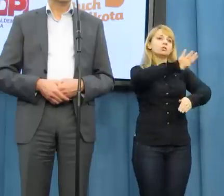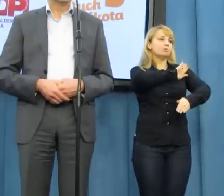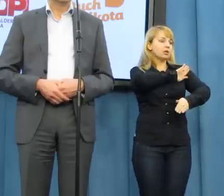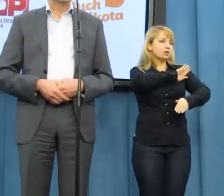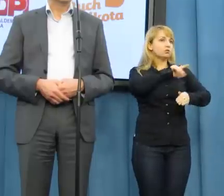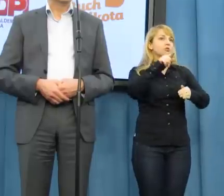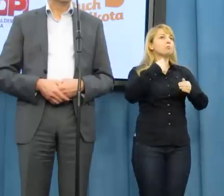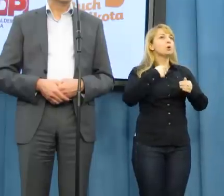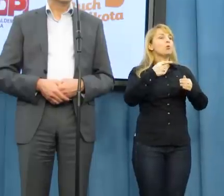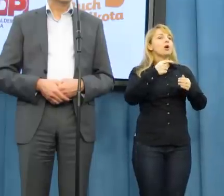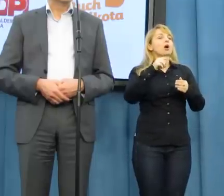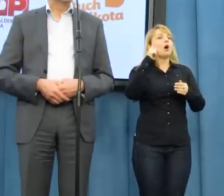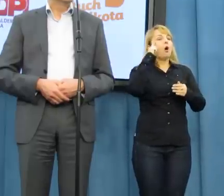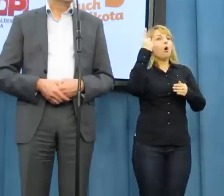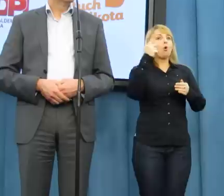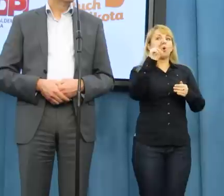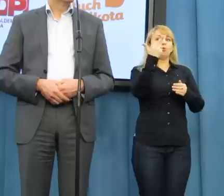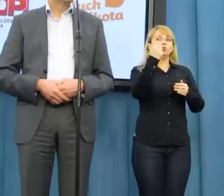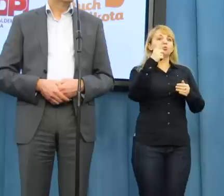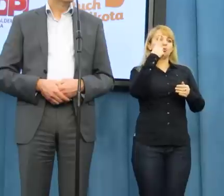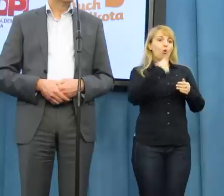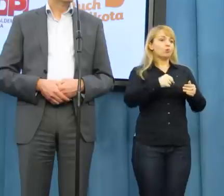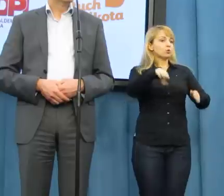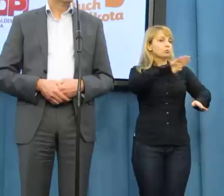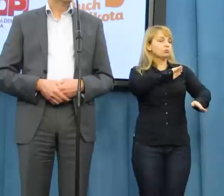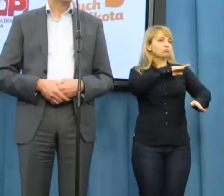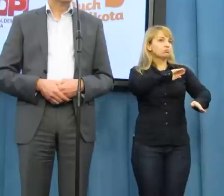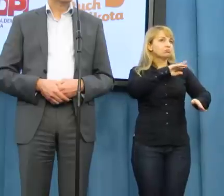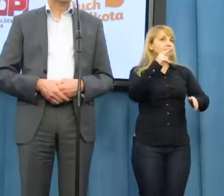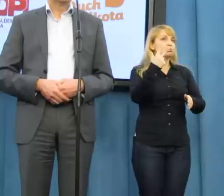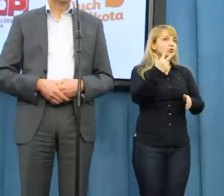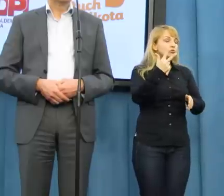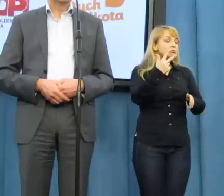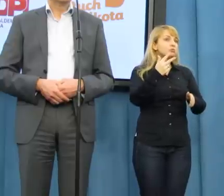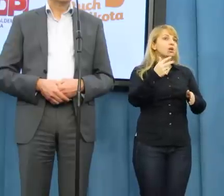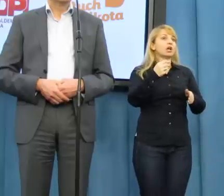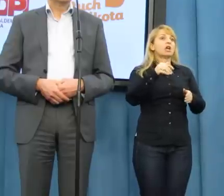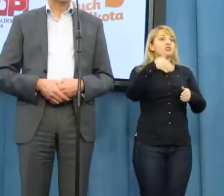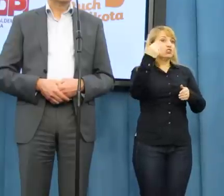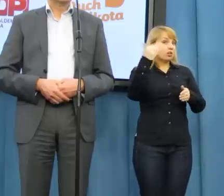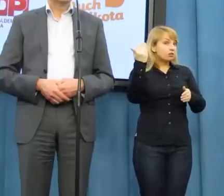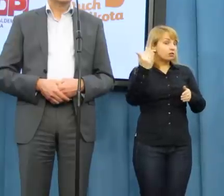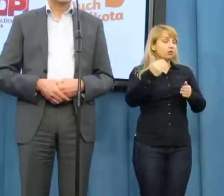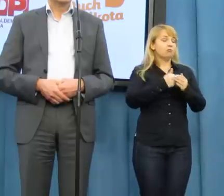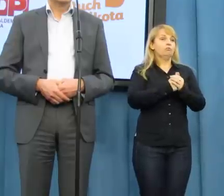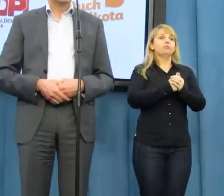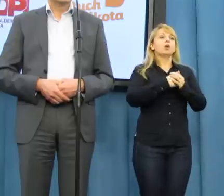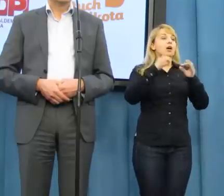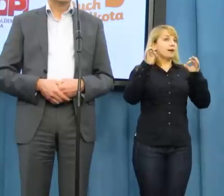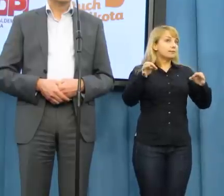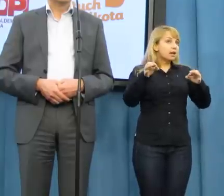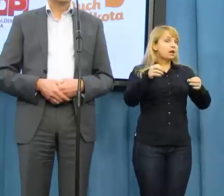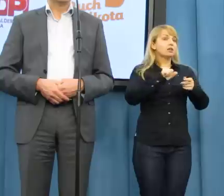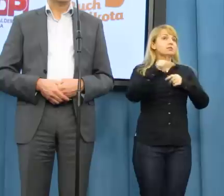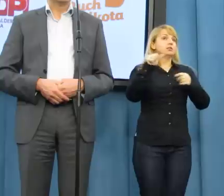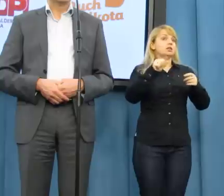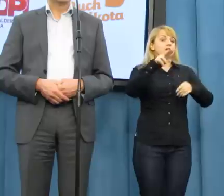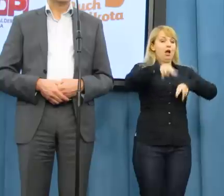wyobrazić, jakie to jest ilość zaginionych osób w skali roku. W tej chwili, jak wiemy, powstała to strada.